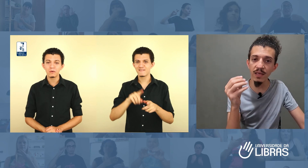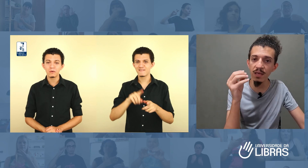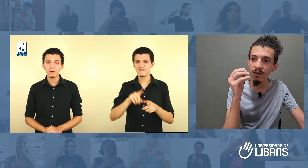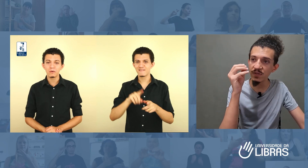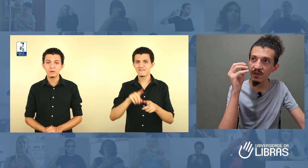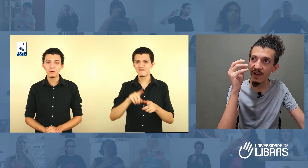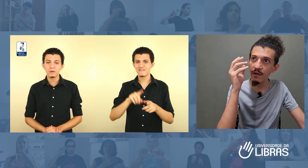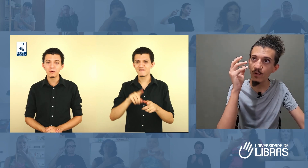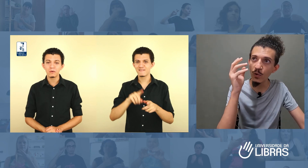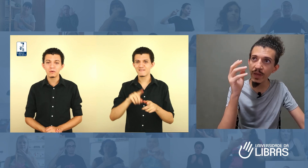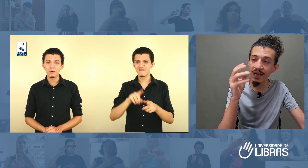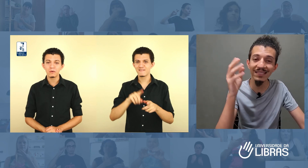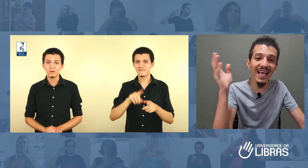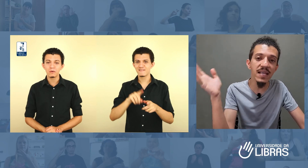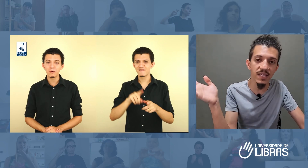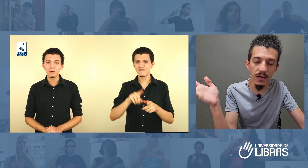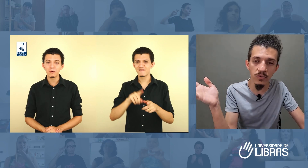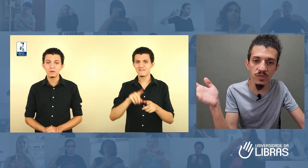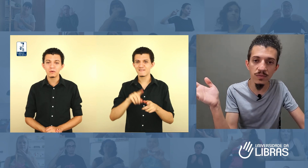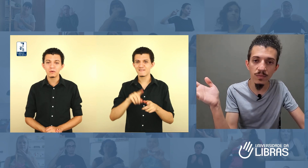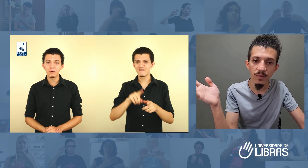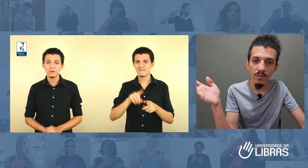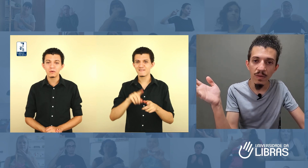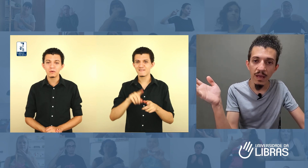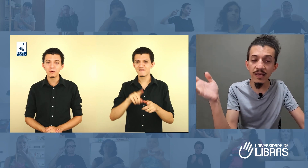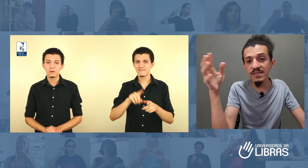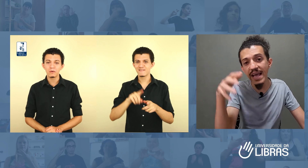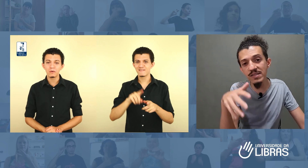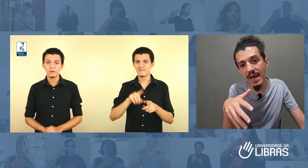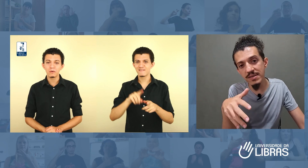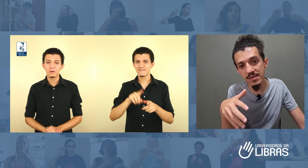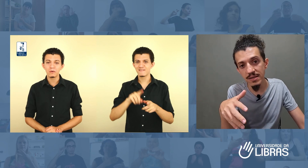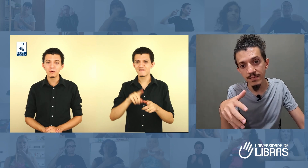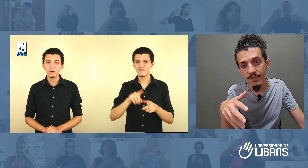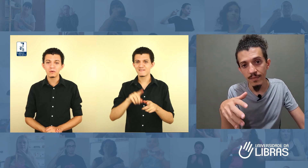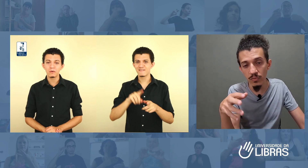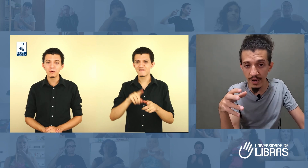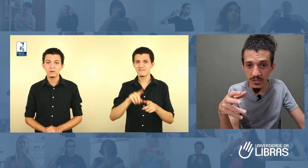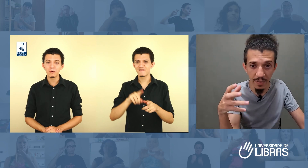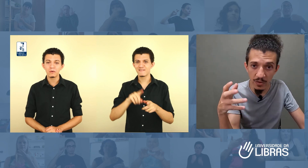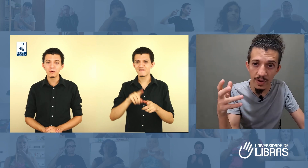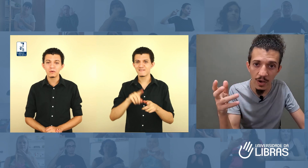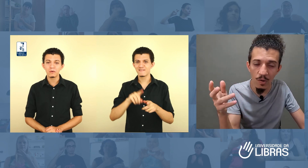você vai evoluir seis anos em seis meses, durante a mentoria comigo.